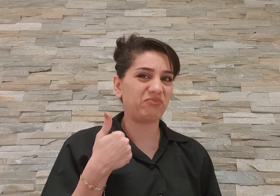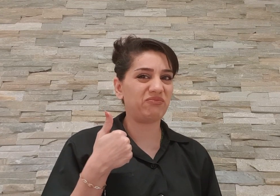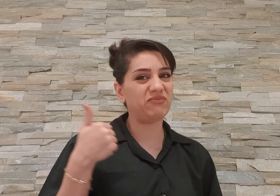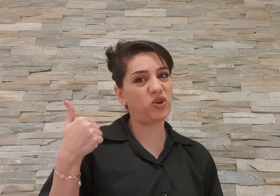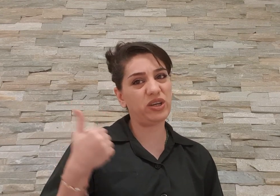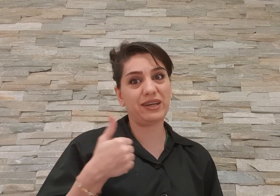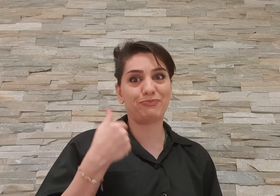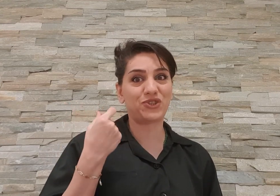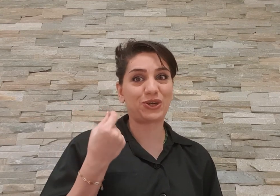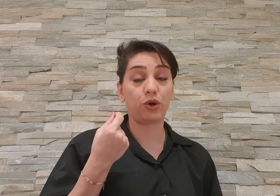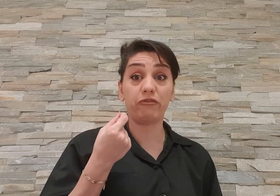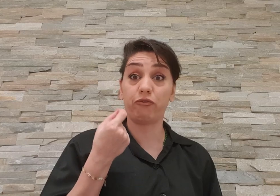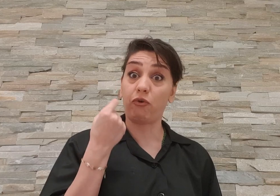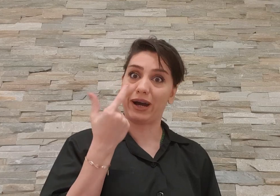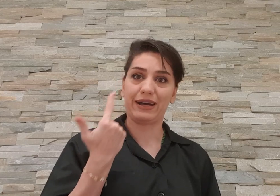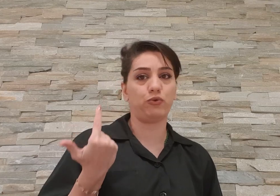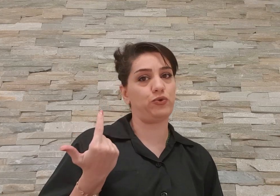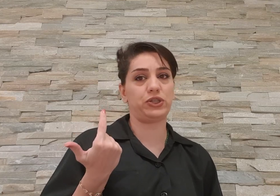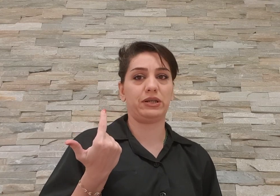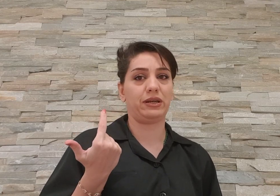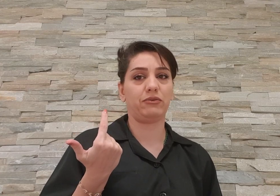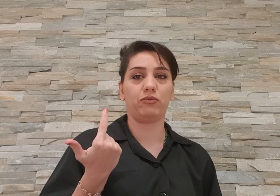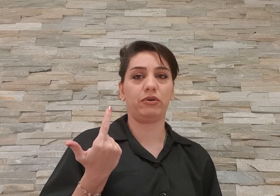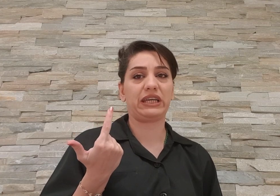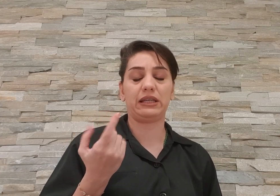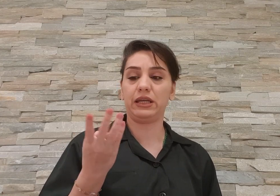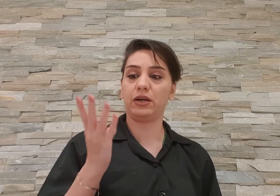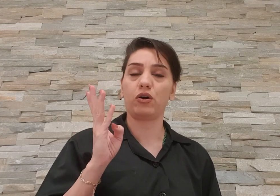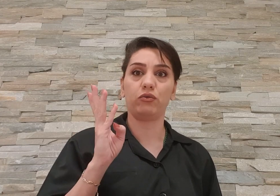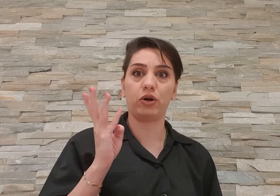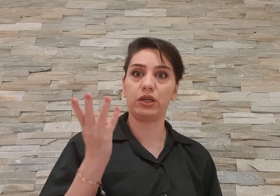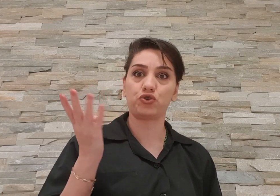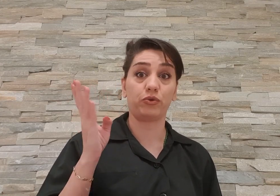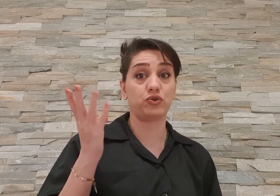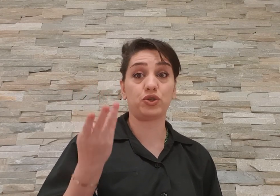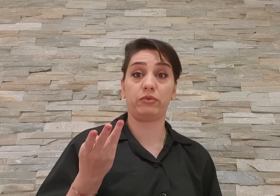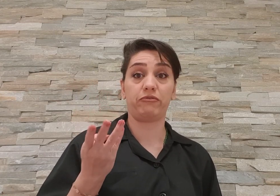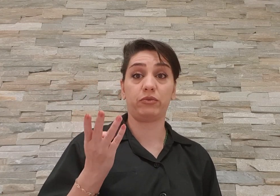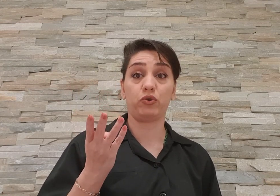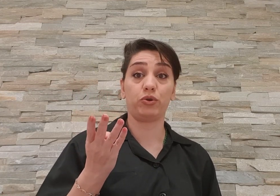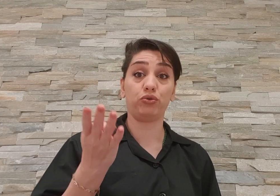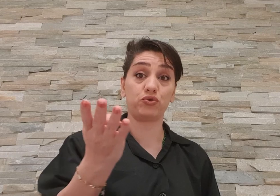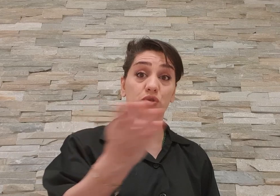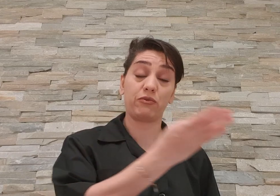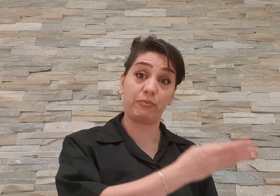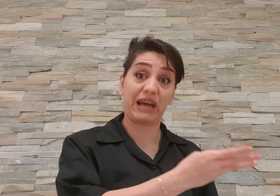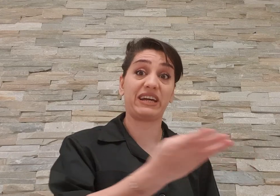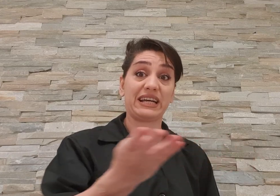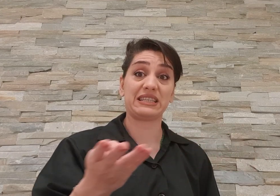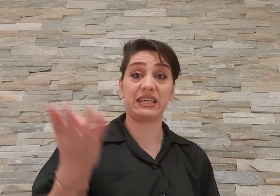حالا یه چهره های واقعا خوشگل یعنی خداوکیلین این خانوم هایی که شما گذاشته بودیم فاطمه کماندو خصوصا اون نقر اصلیه